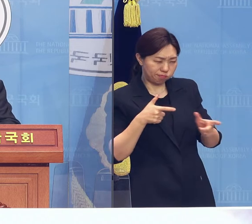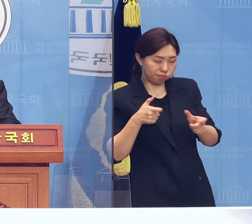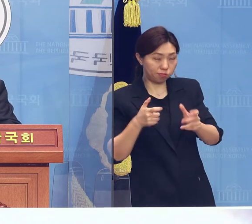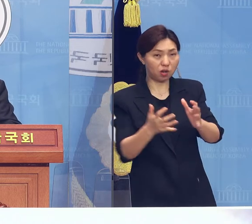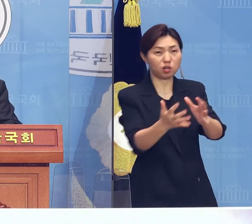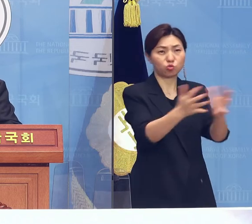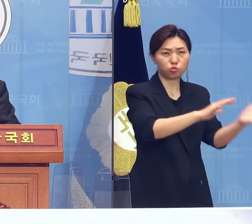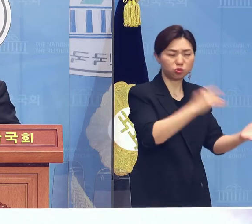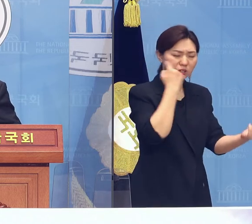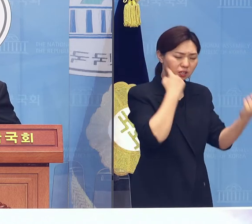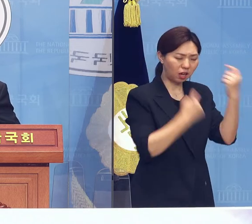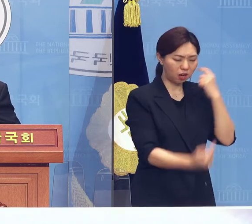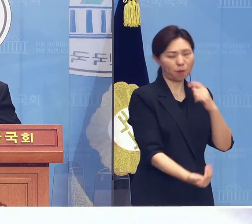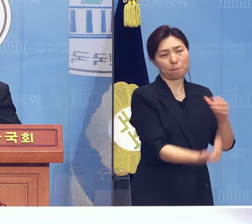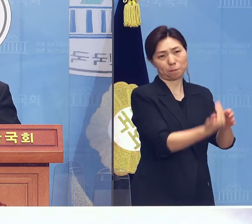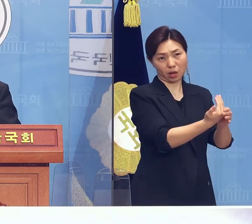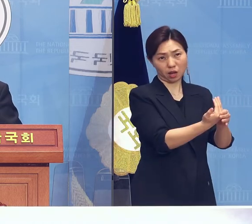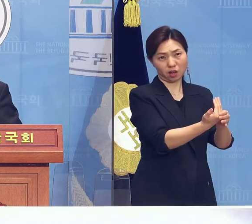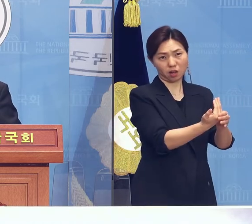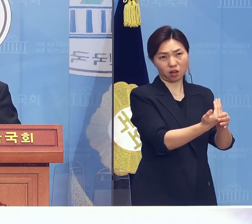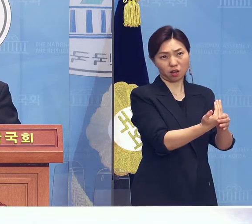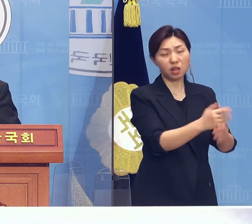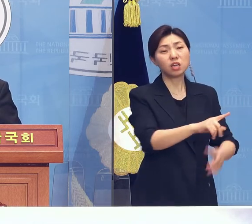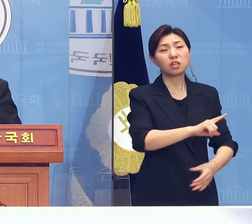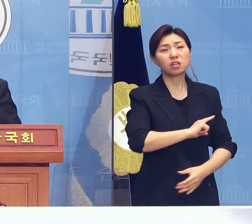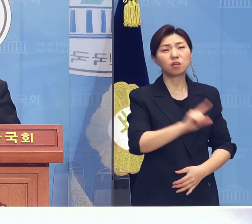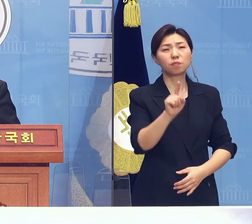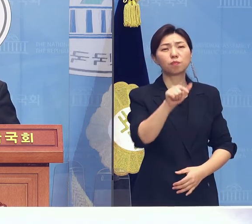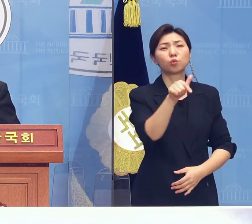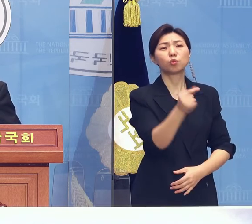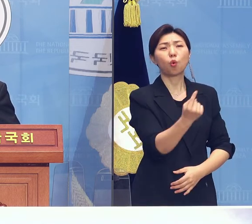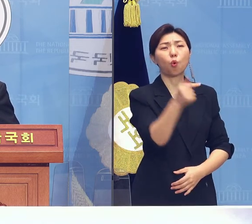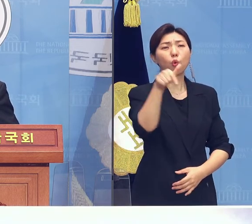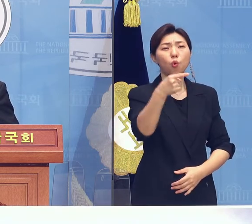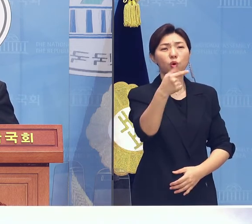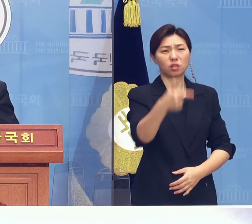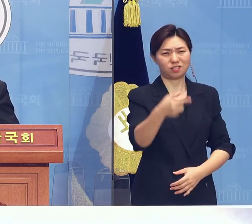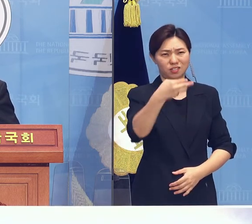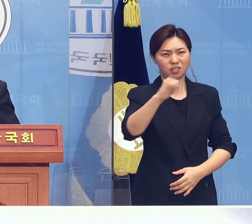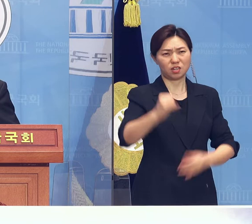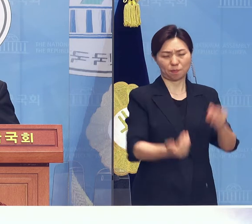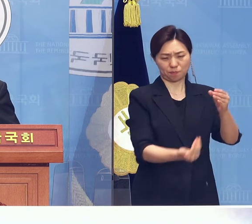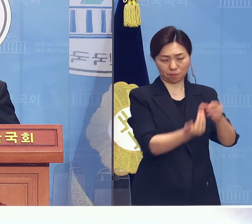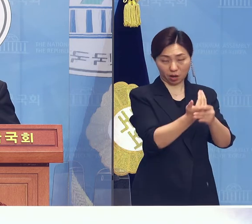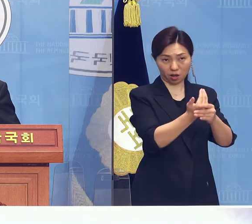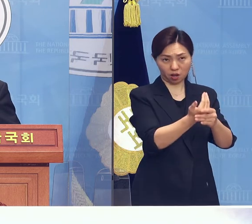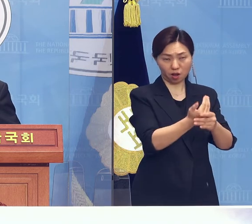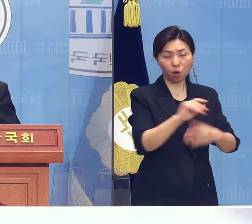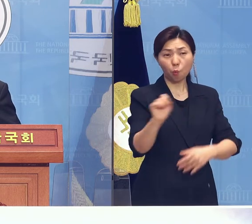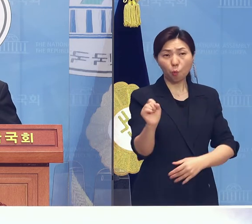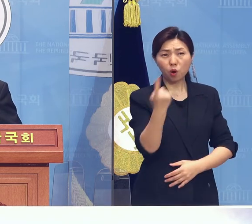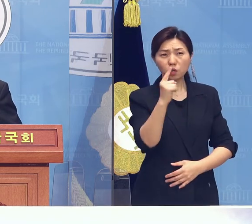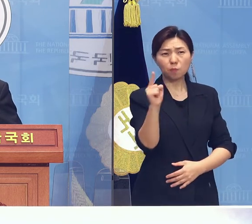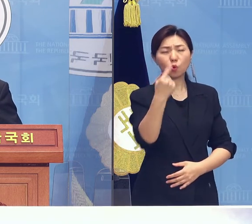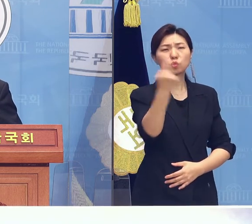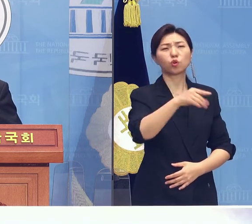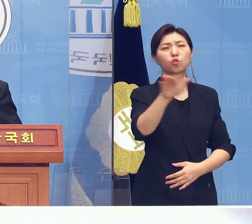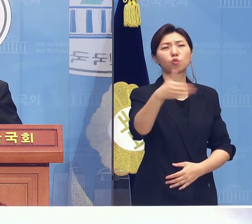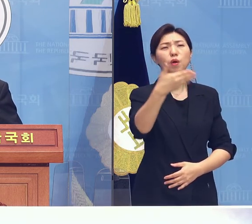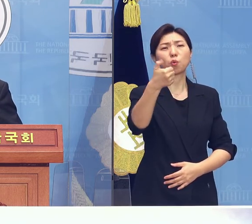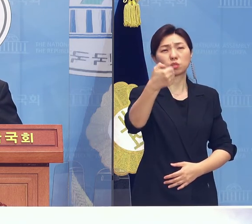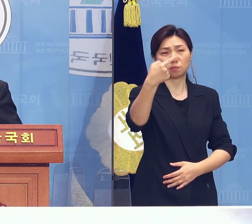사건, 바로 노블리 사건이 발생합니다. 이 사건의 발단은 50년 7월 25일